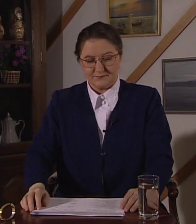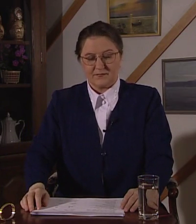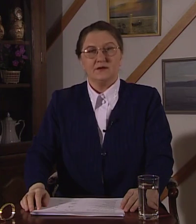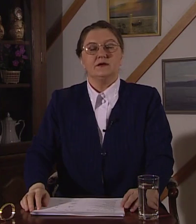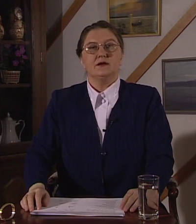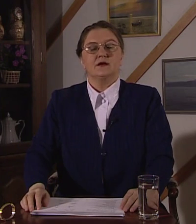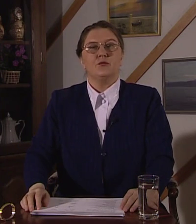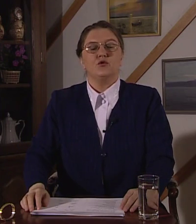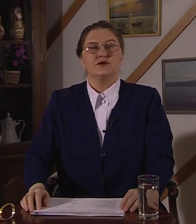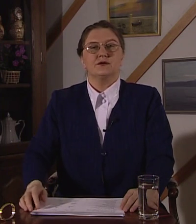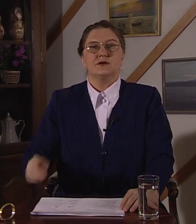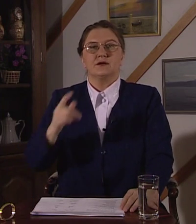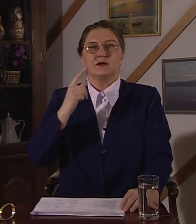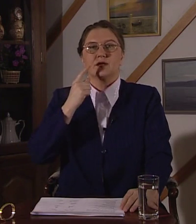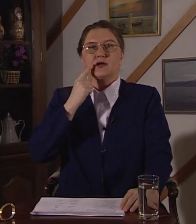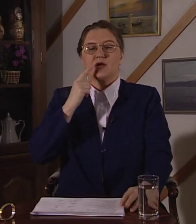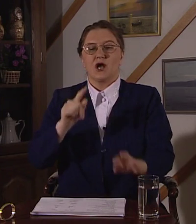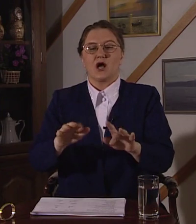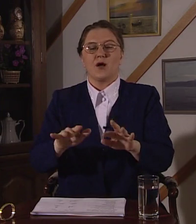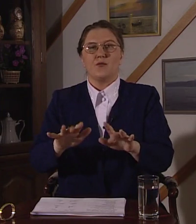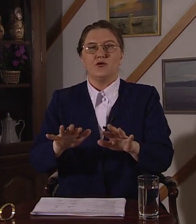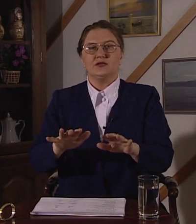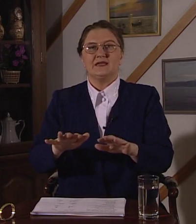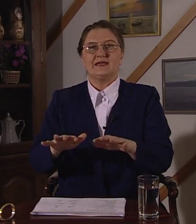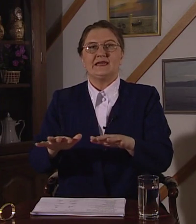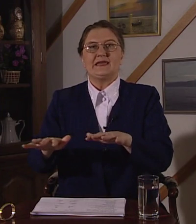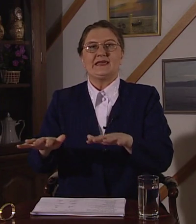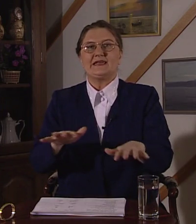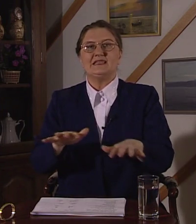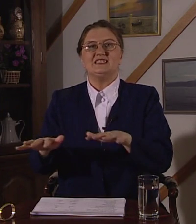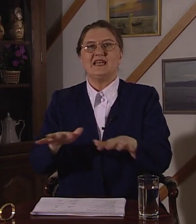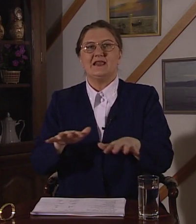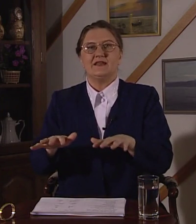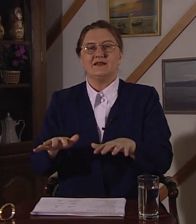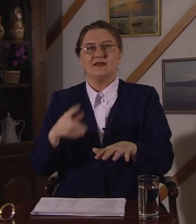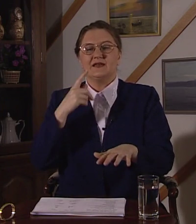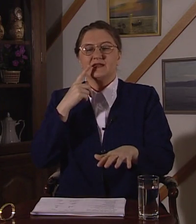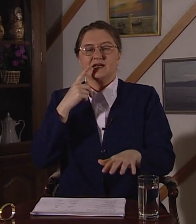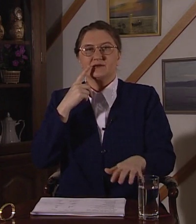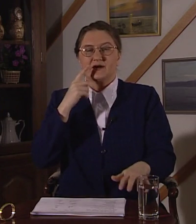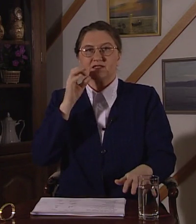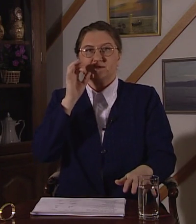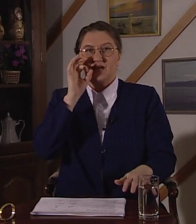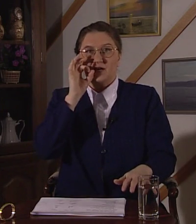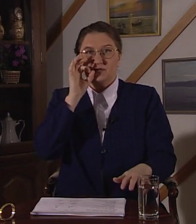Компот. Компот. Кисель. Также покажет им ягоду.